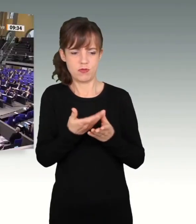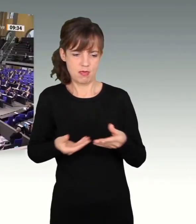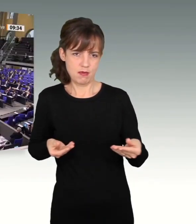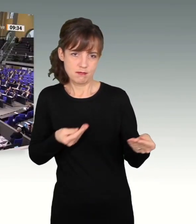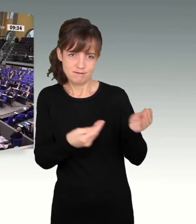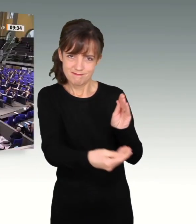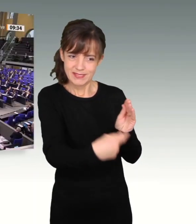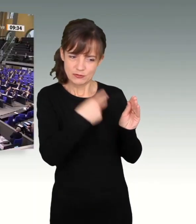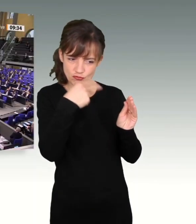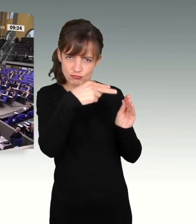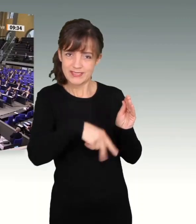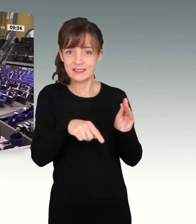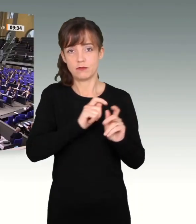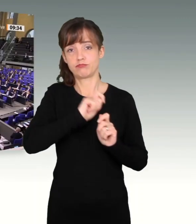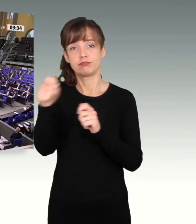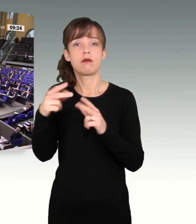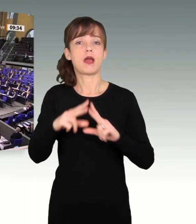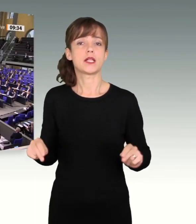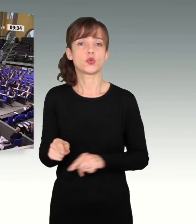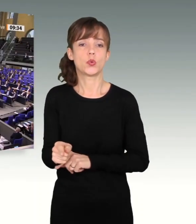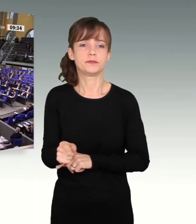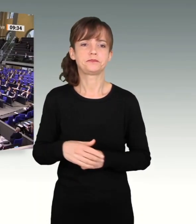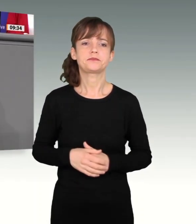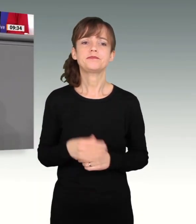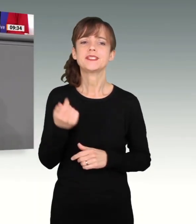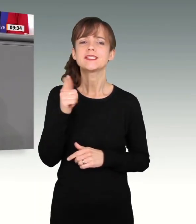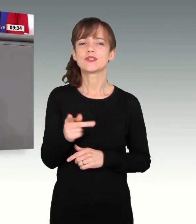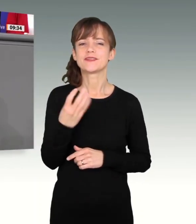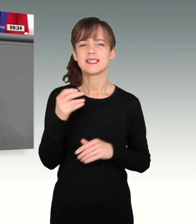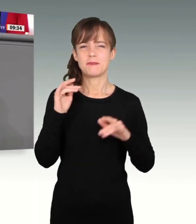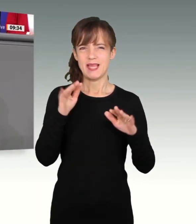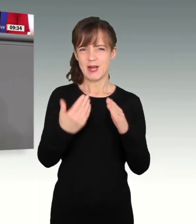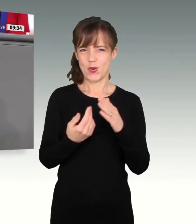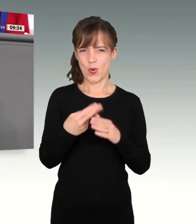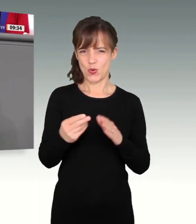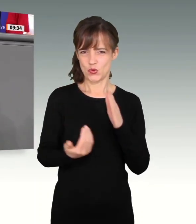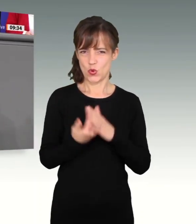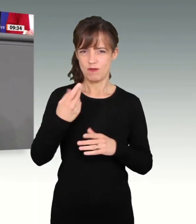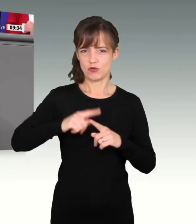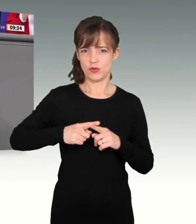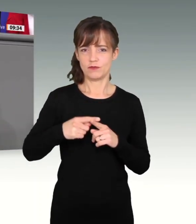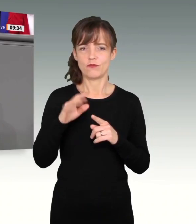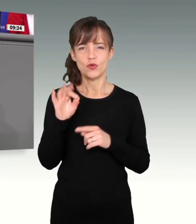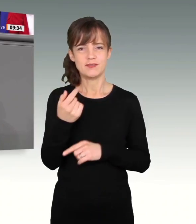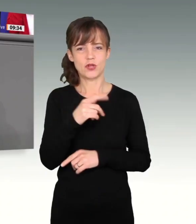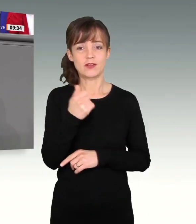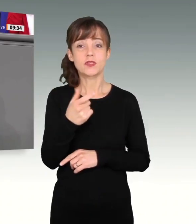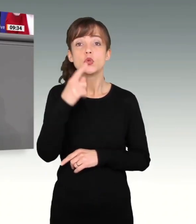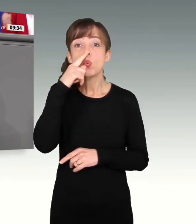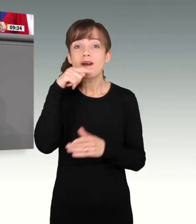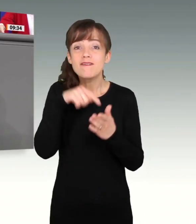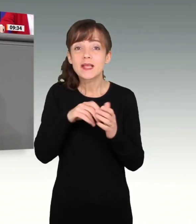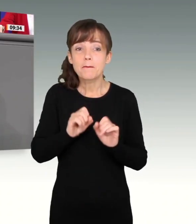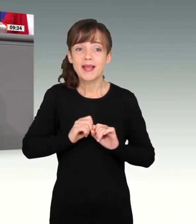Die 240 Milliarden Euro Neuverschuldung für 2021 dürfen nur wegen der angeblichen pandemischen Notlage aufgenommen werden und